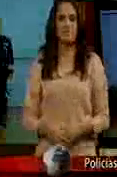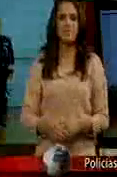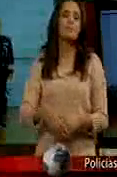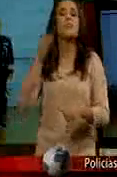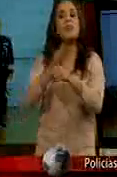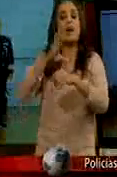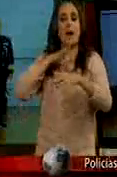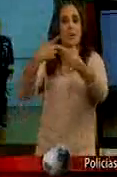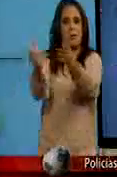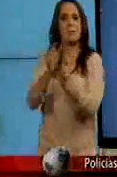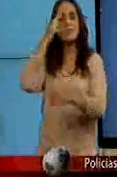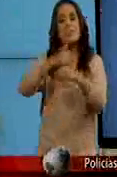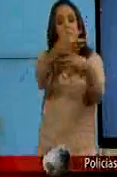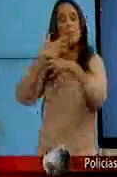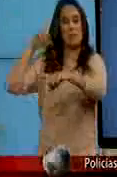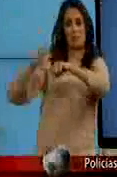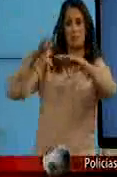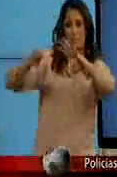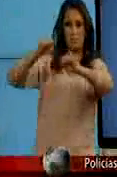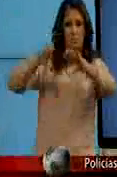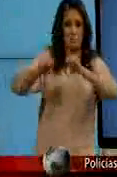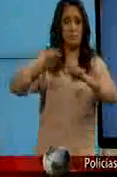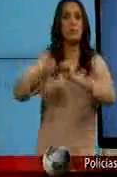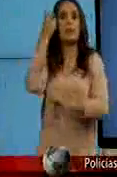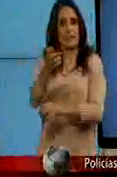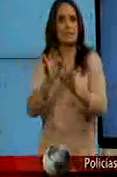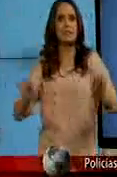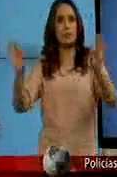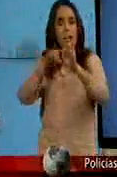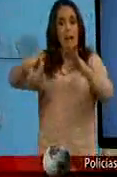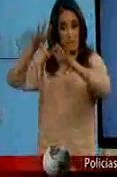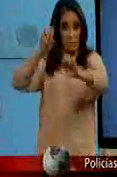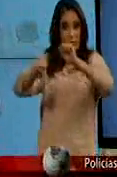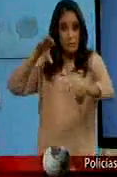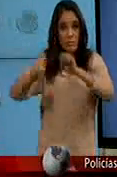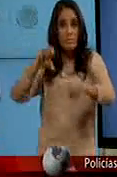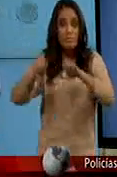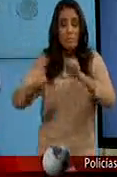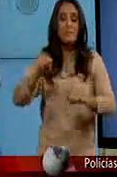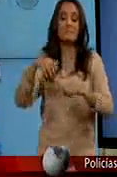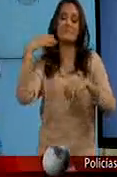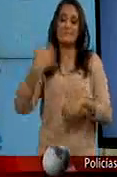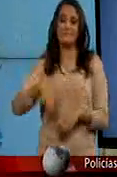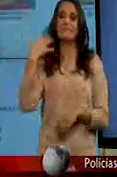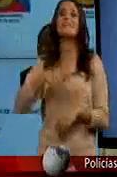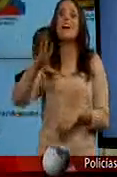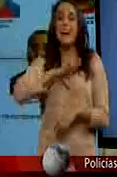Desmantelan una banda De secuestradores Asunto importante este Entre los detenidos Agárrese Trece